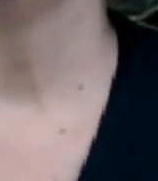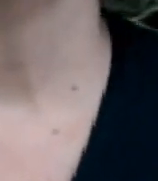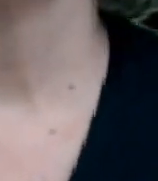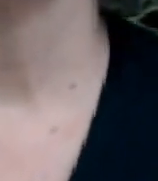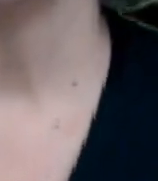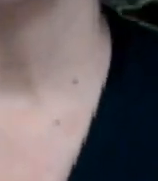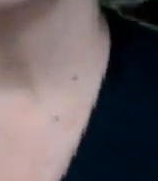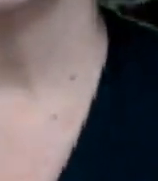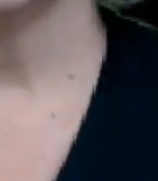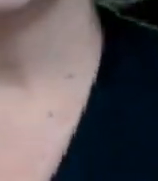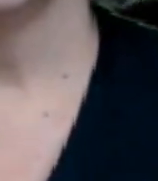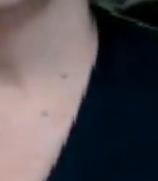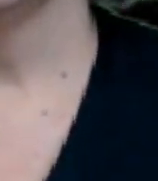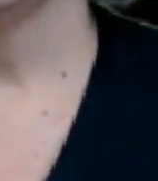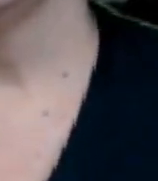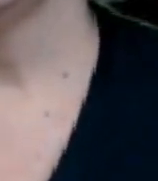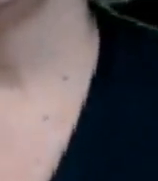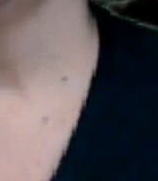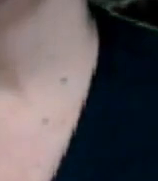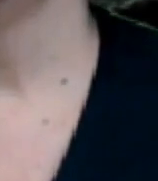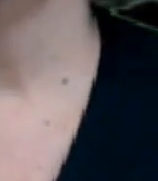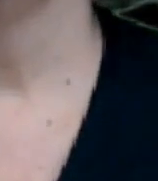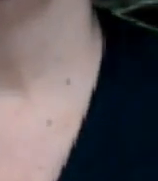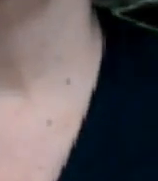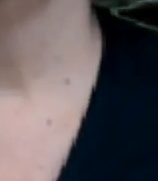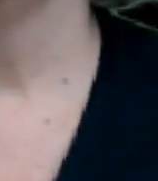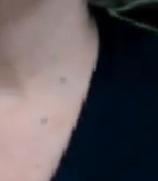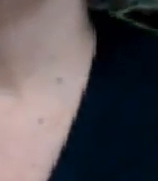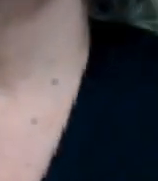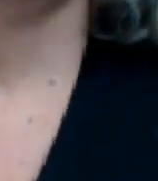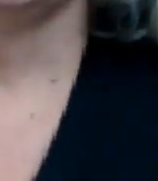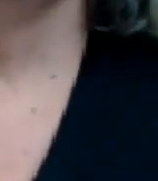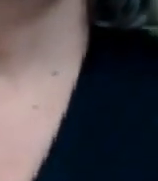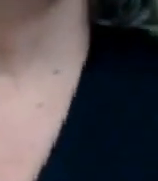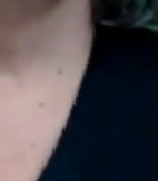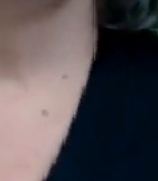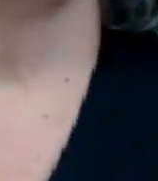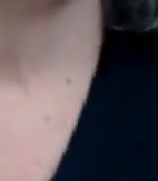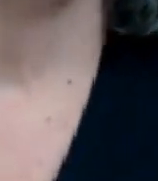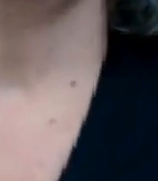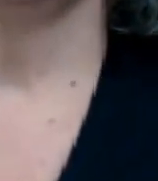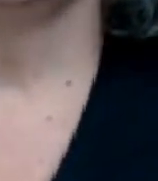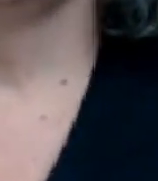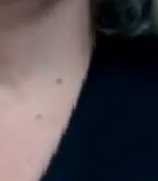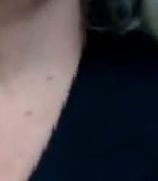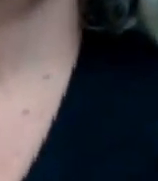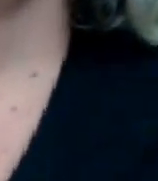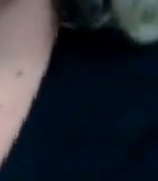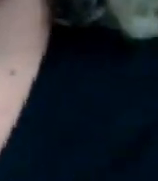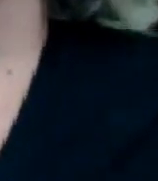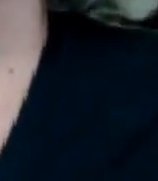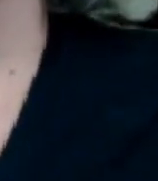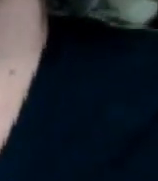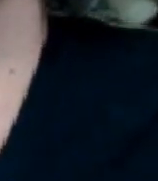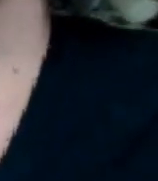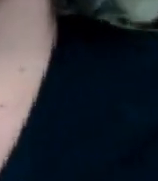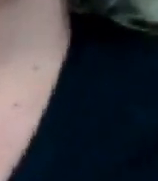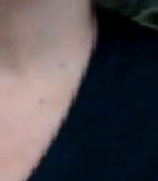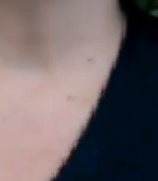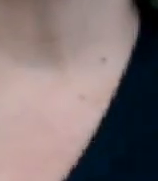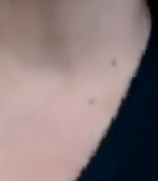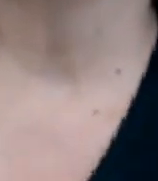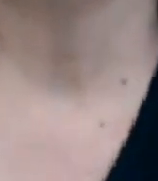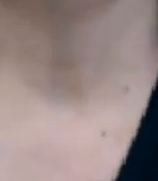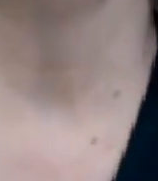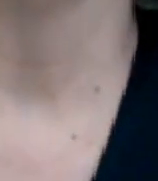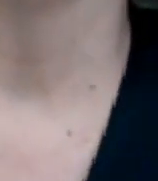no les cale el hecho de que los youtubers estamos haciendo historia en la mañanera como lo dije en otro de mis